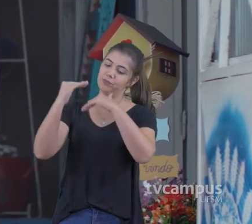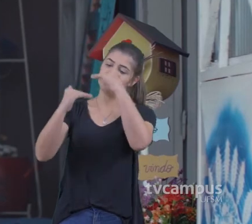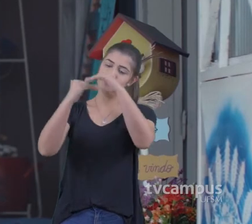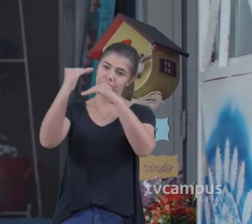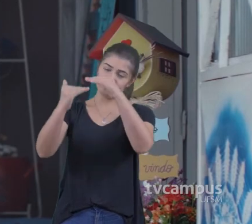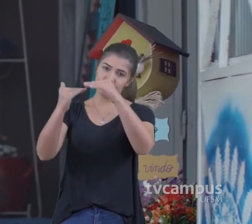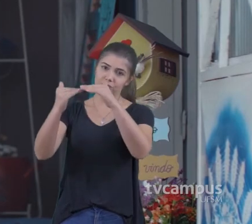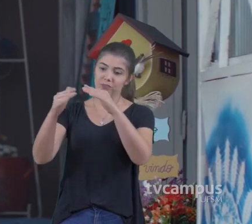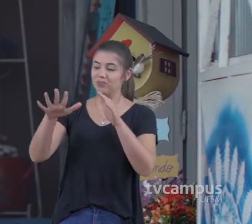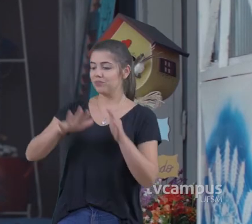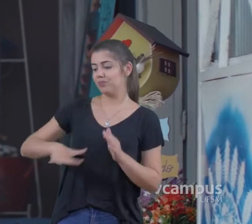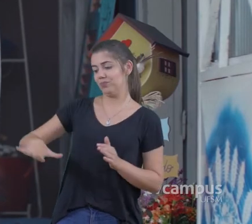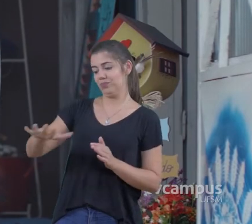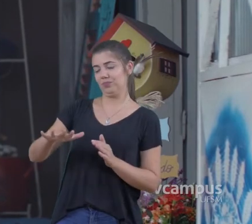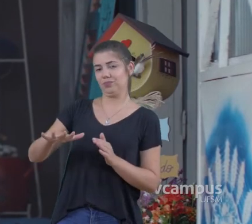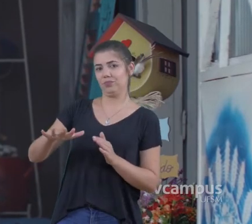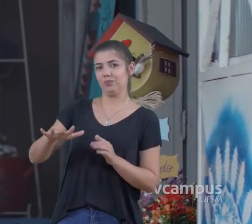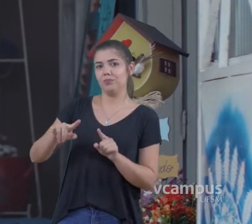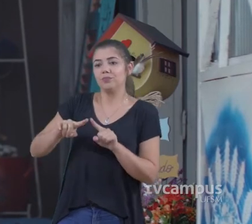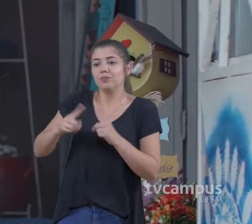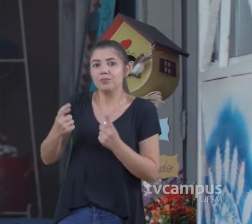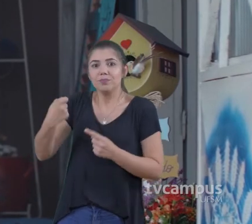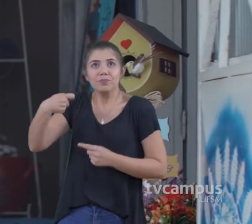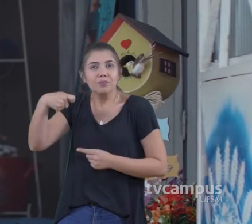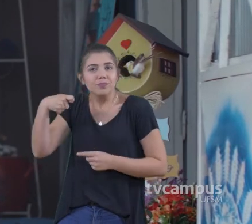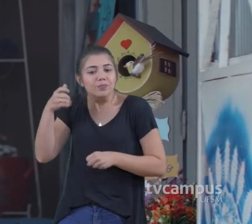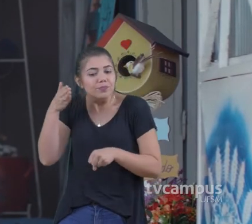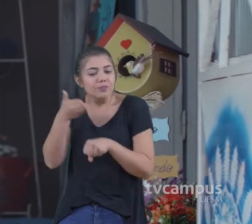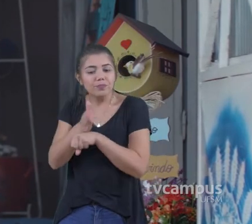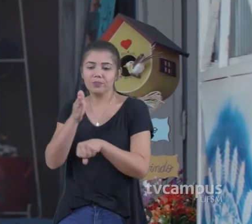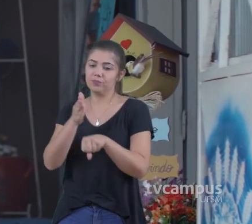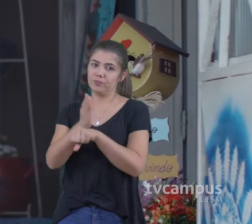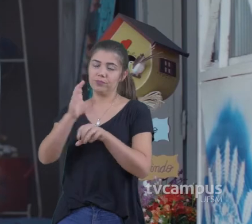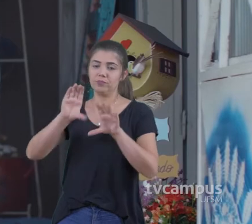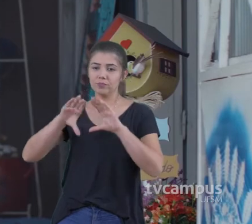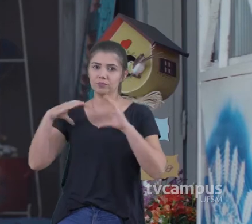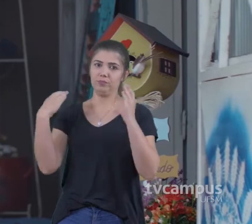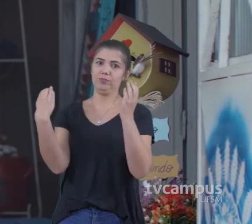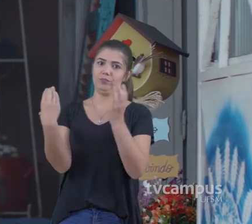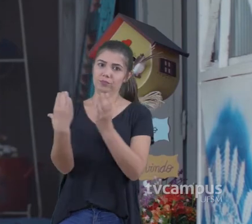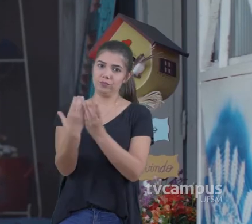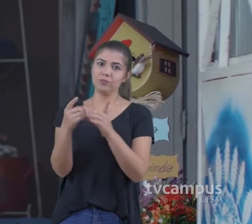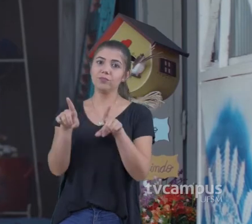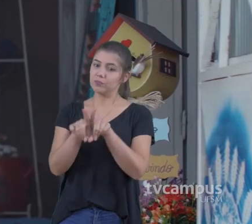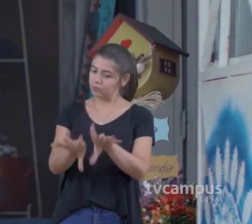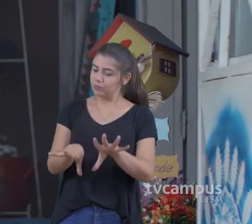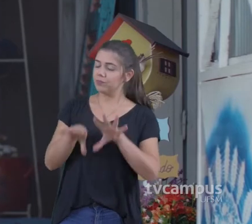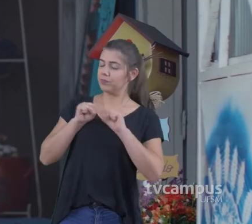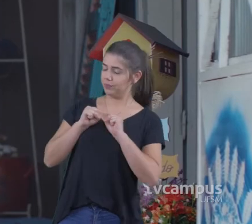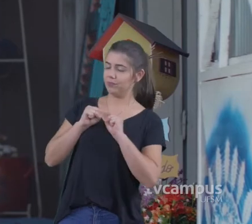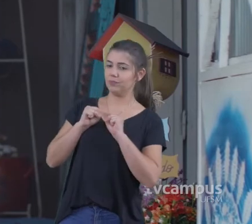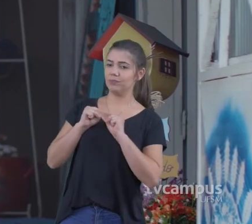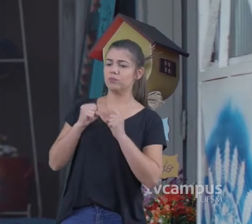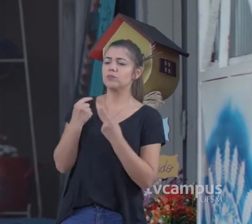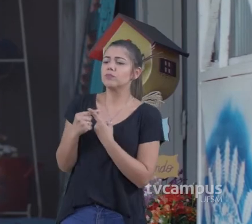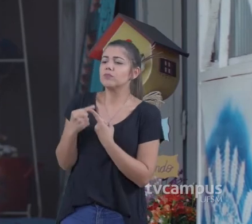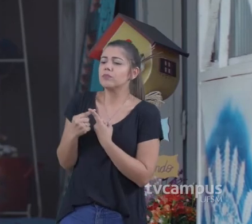impossível Fazer um desenvolvimento local Sem a participação E a contribuição E o empoderamento Da comunidade Por que a comunidade Tem aqui De bonito